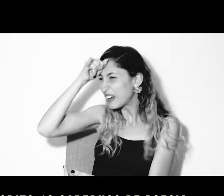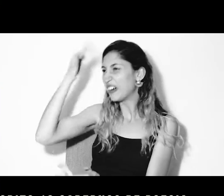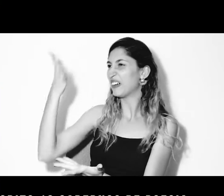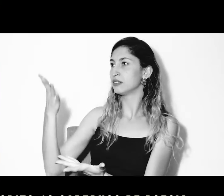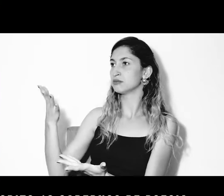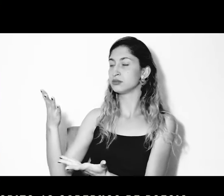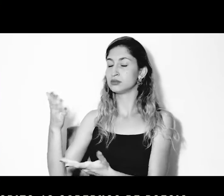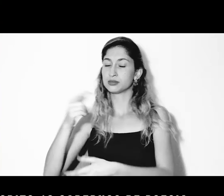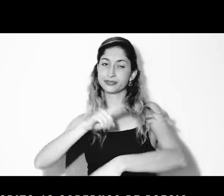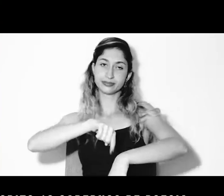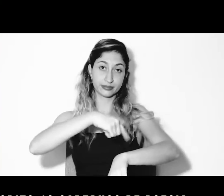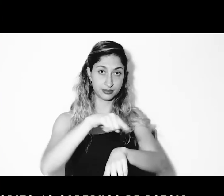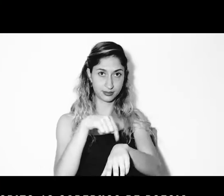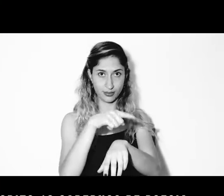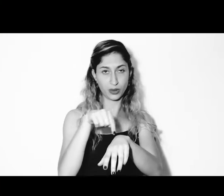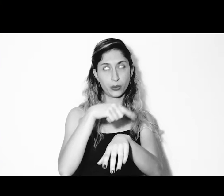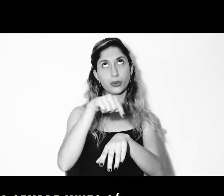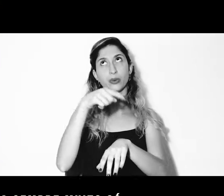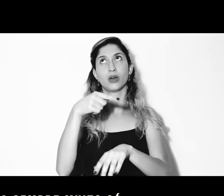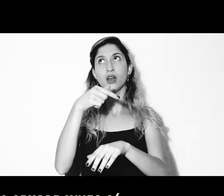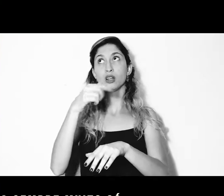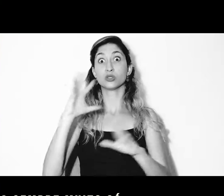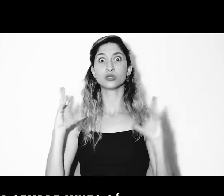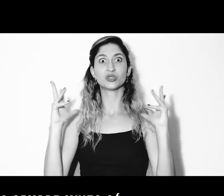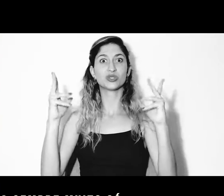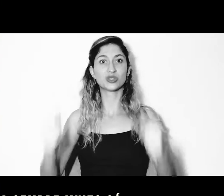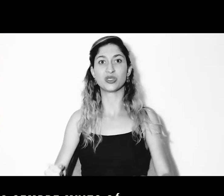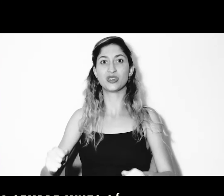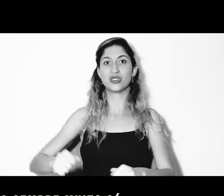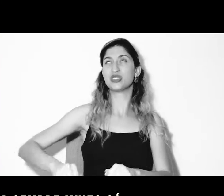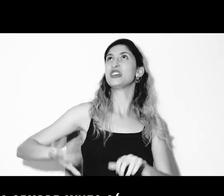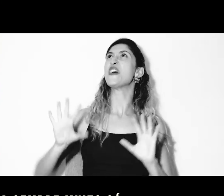cadernos de poesia. E se sentia sempre muito só.